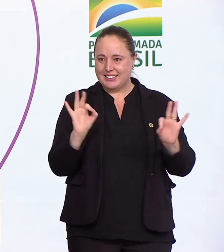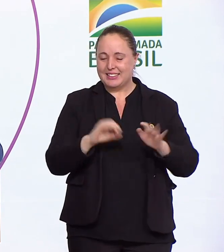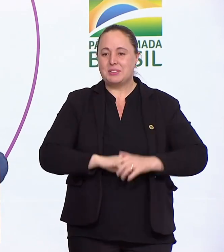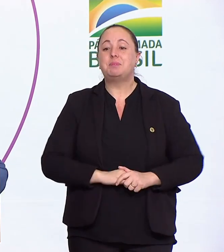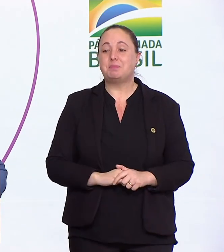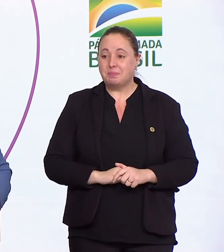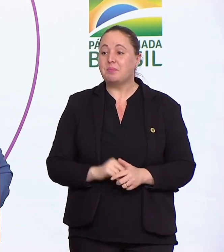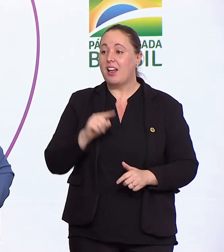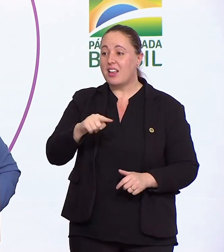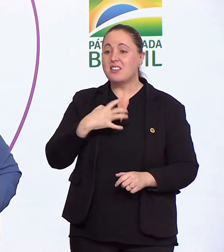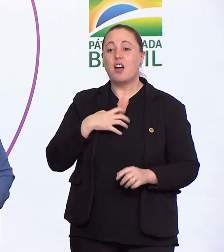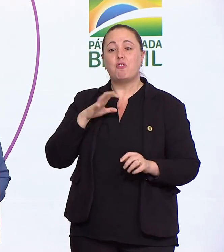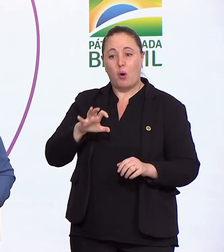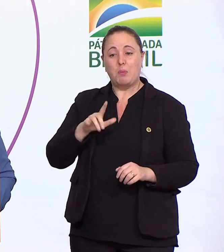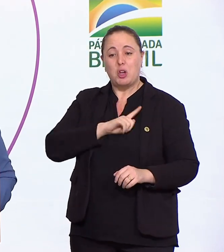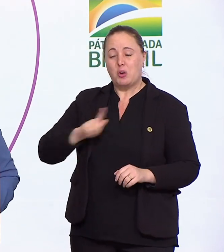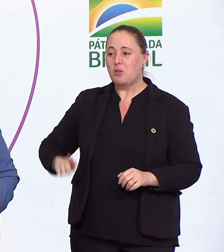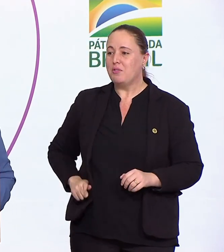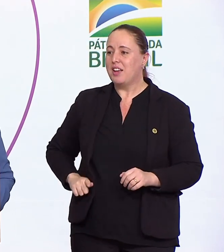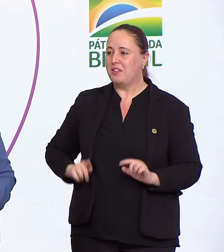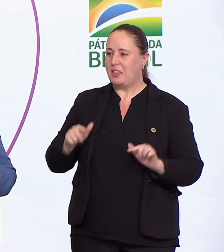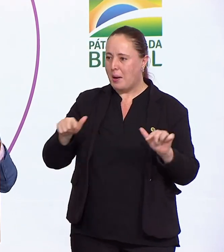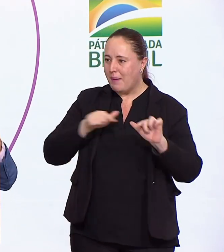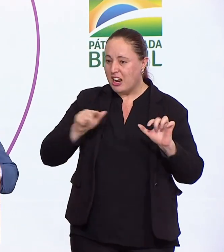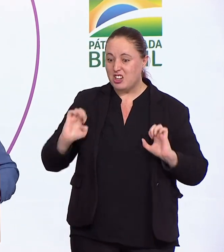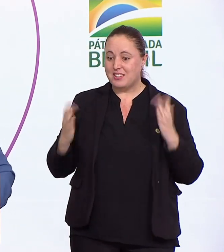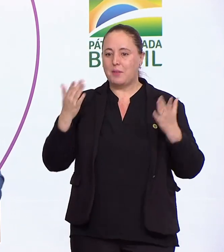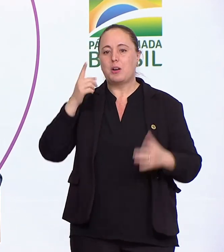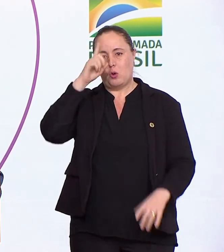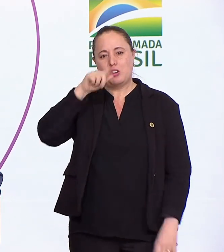É desta forma que nós celebramos o Dia da Mulher, com entregas.